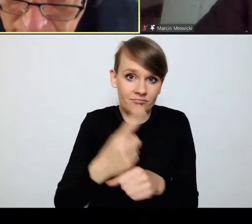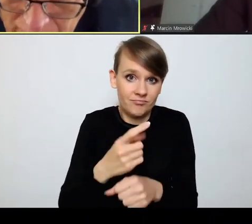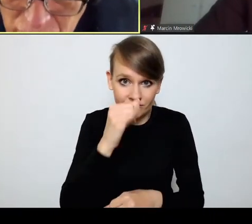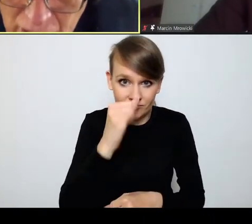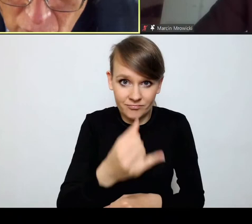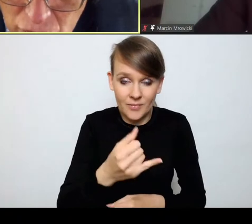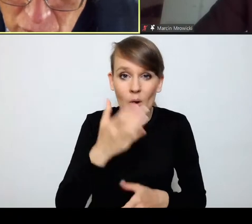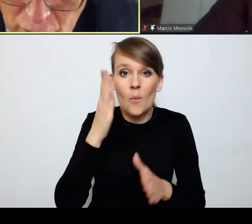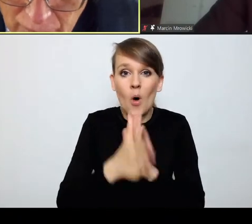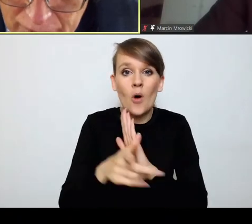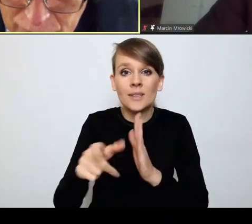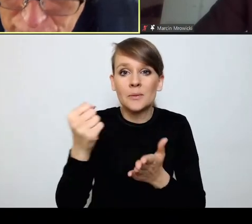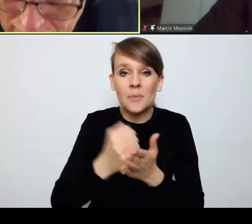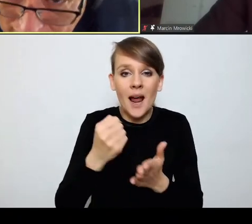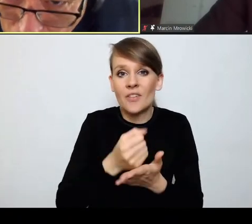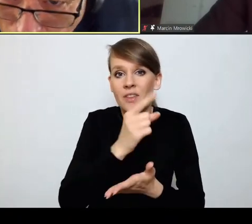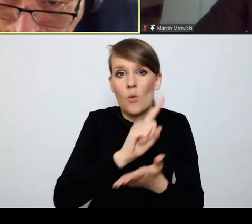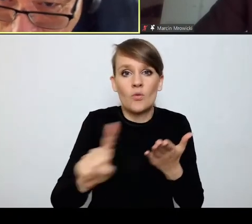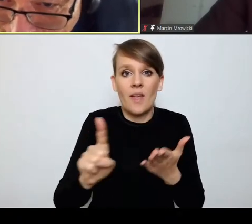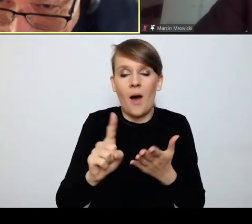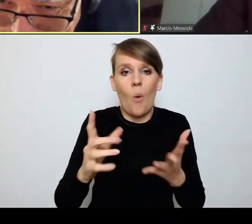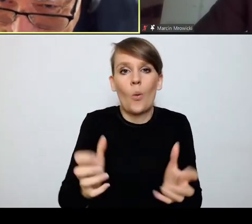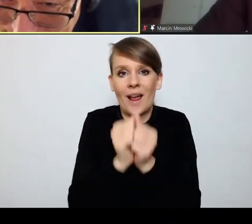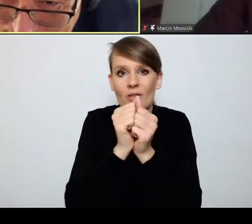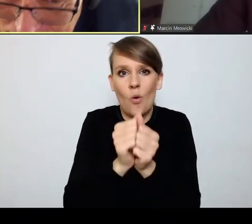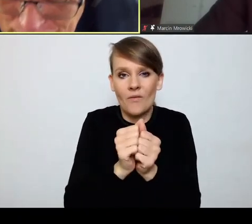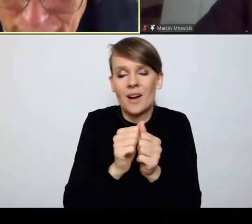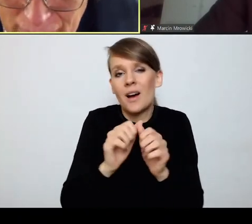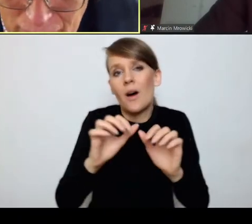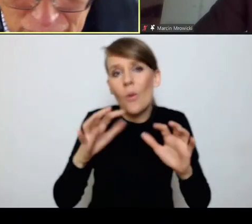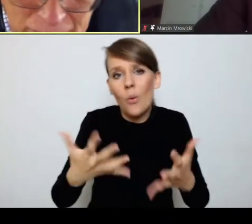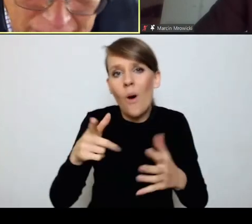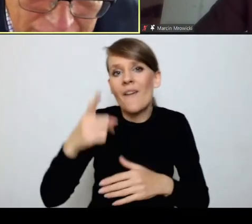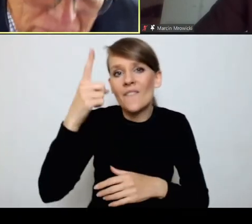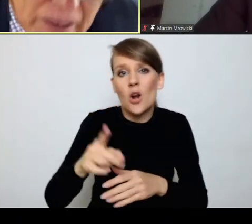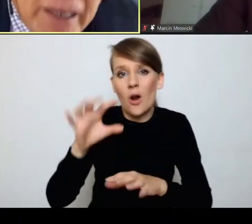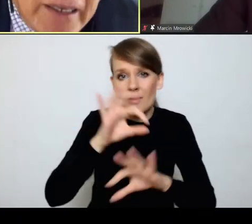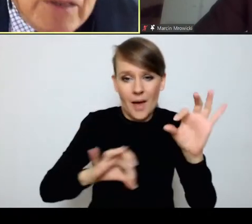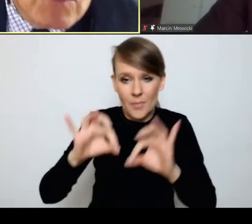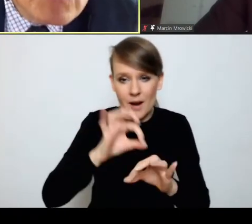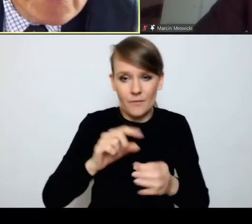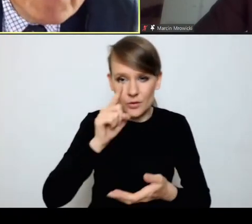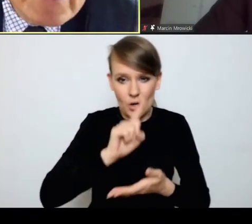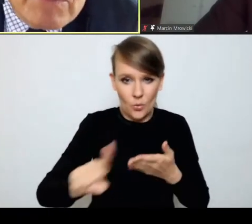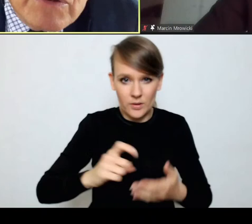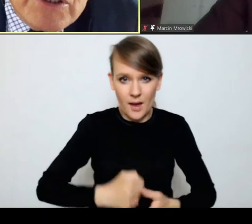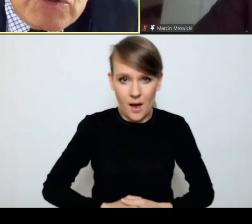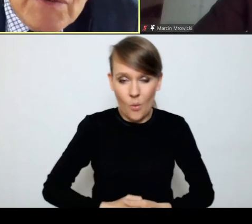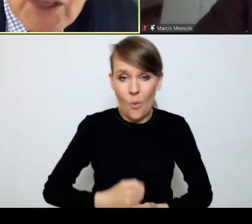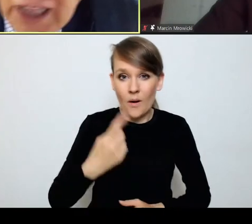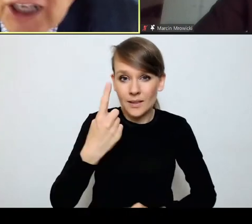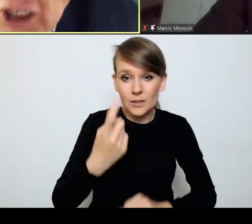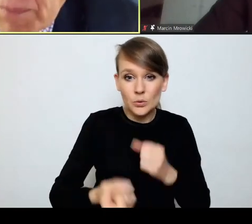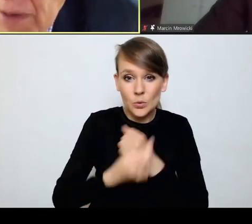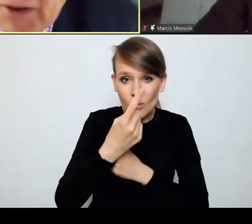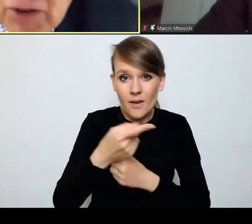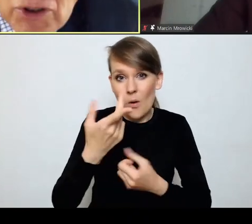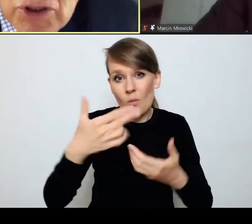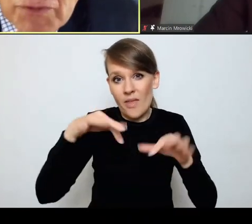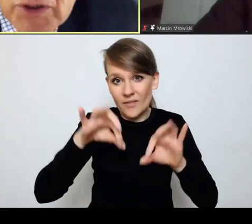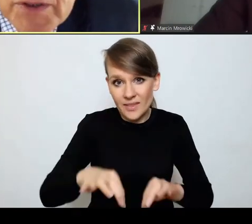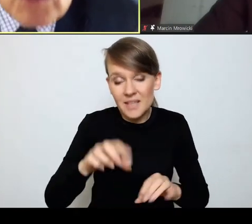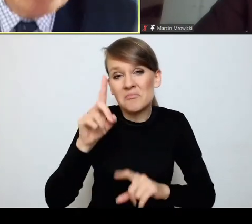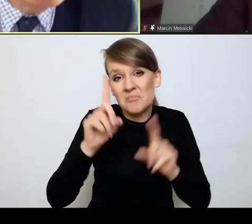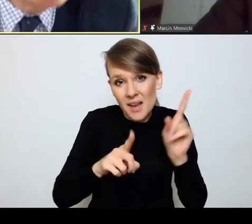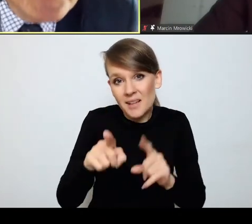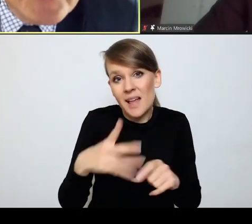Znaczy, po prostu sprawy nie dało się uratować, sensie nie dało nam naprawić tego wyroku, tylko po prostu jedną konsekwencją jest uniwnienie. I tak czasem bywa. to